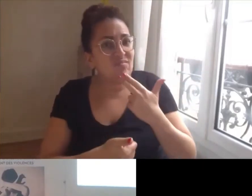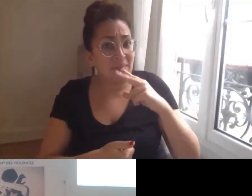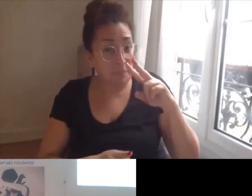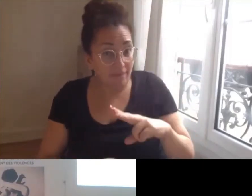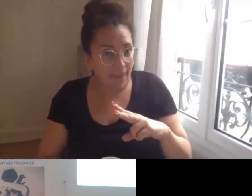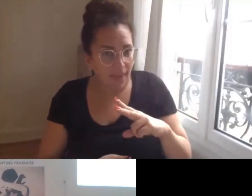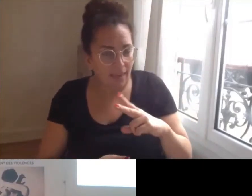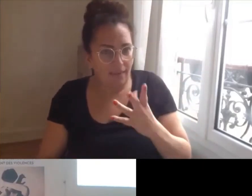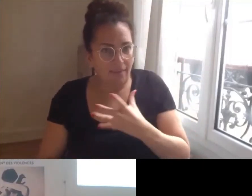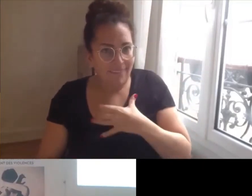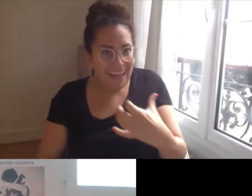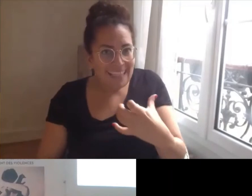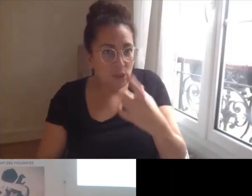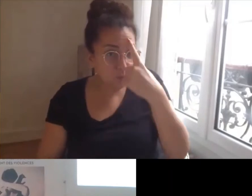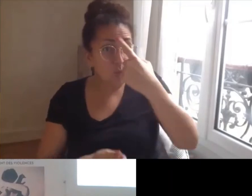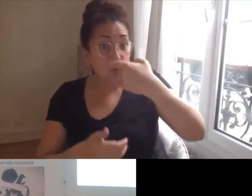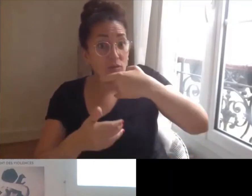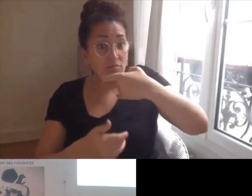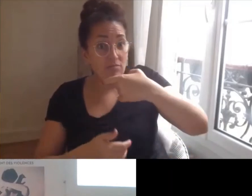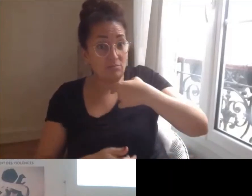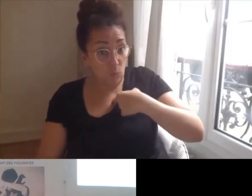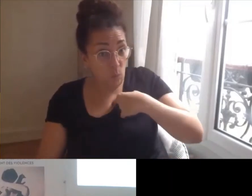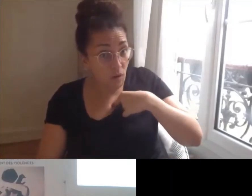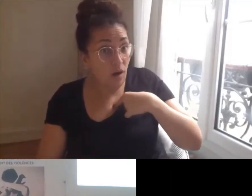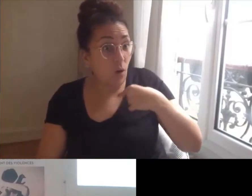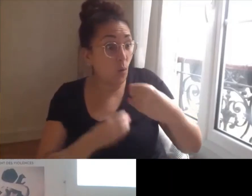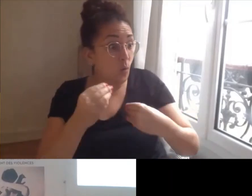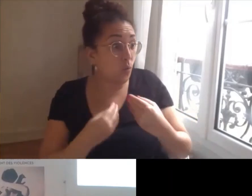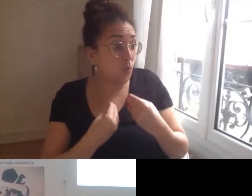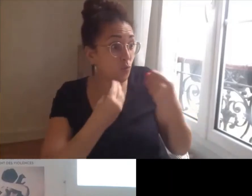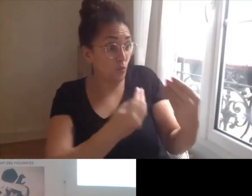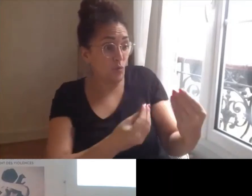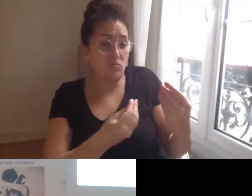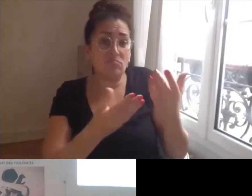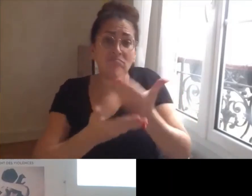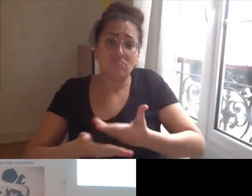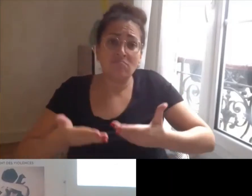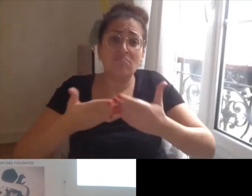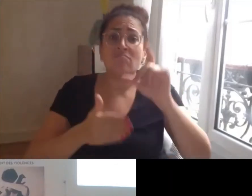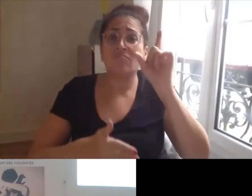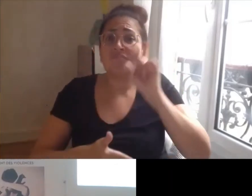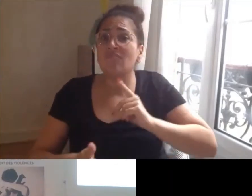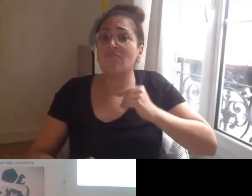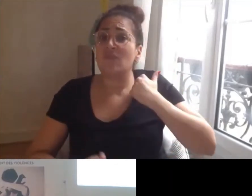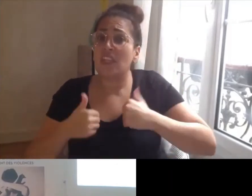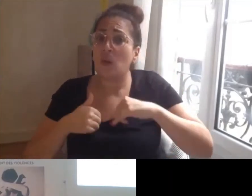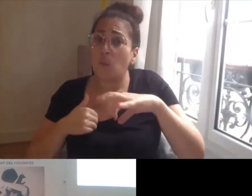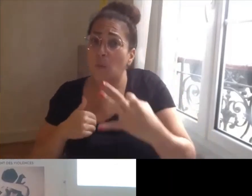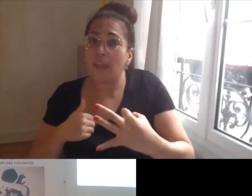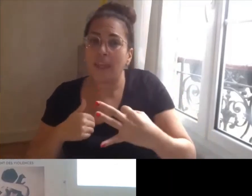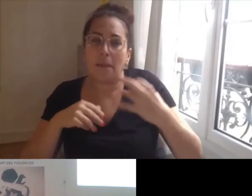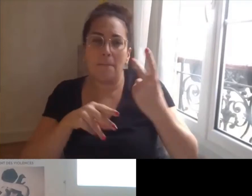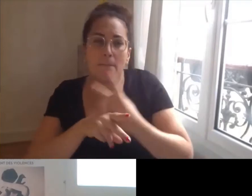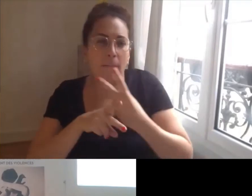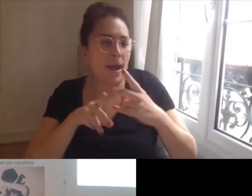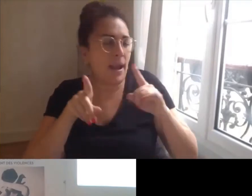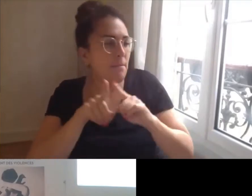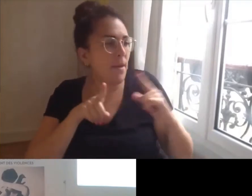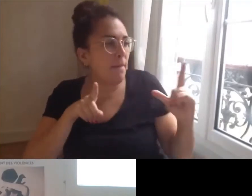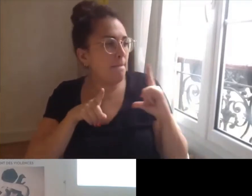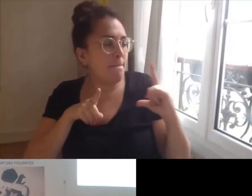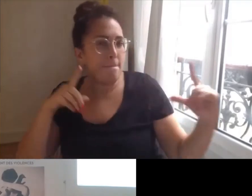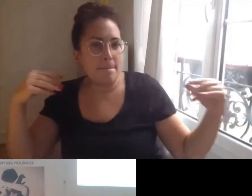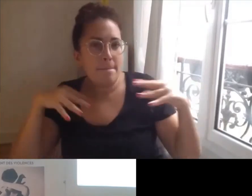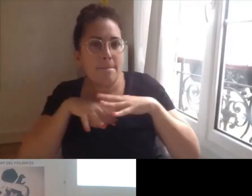sur un sujet tel que l'emploi des femmes handicapées et sur l'intersectionnalité entre genre